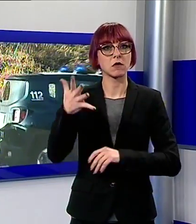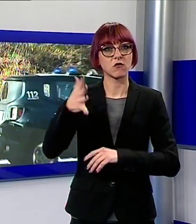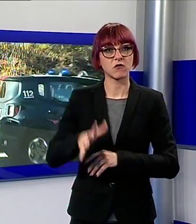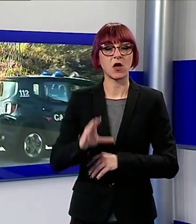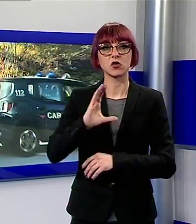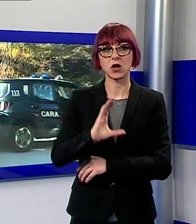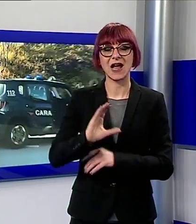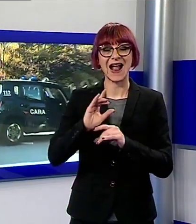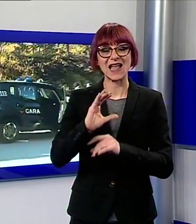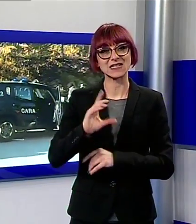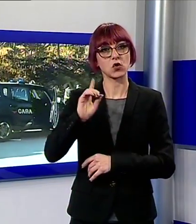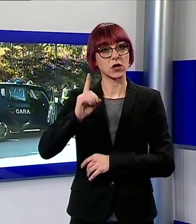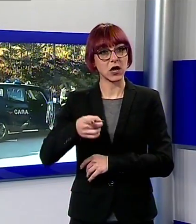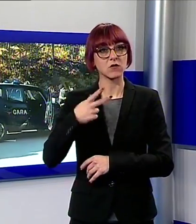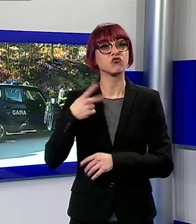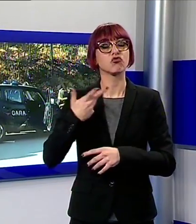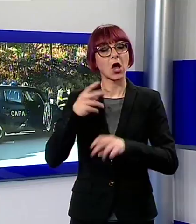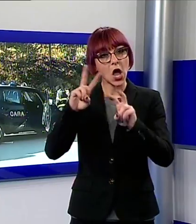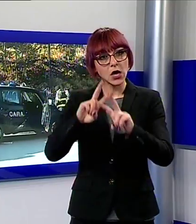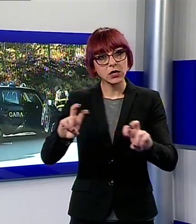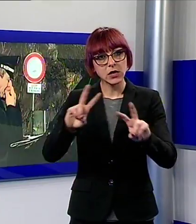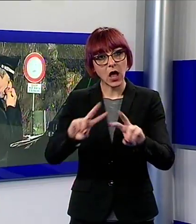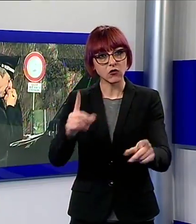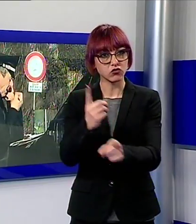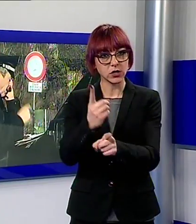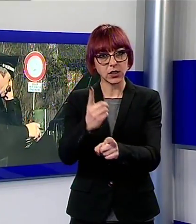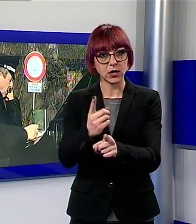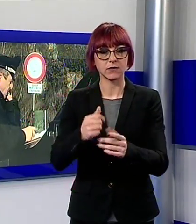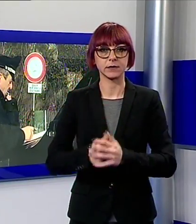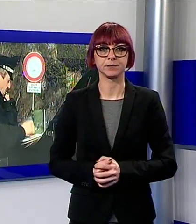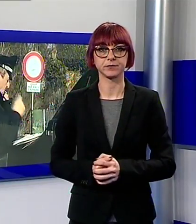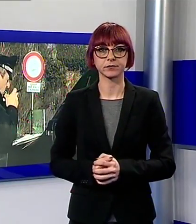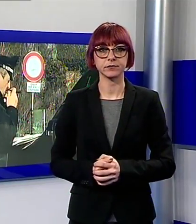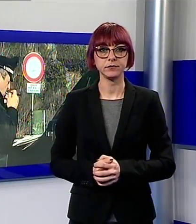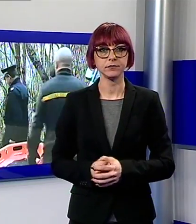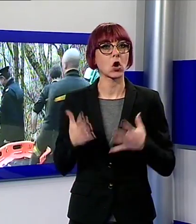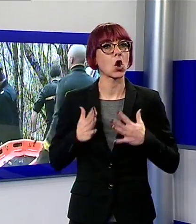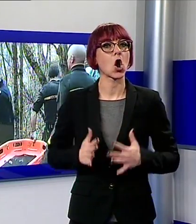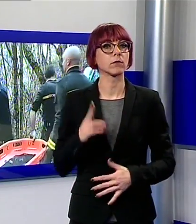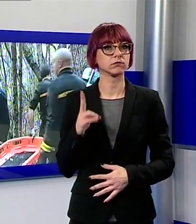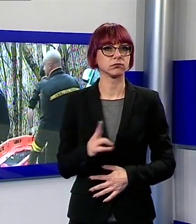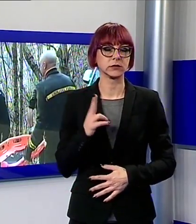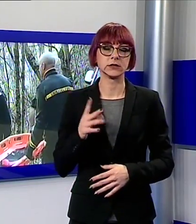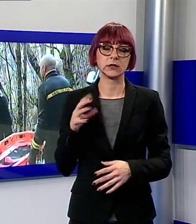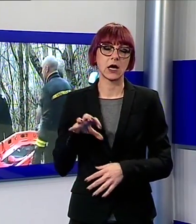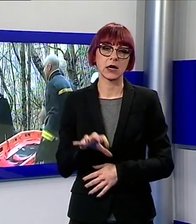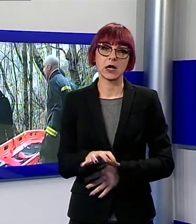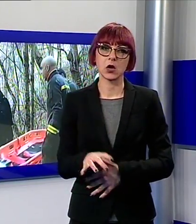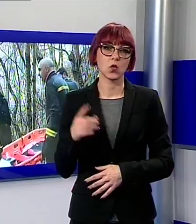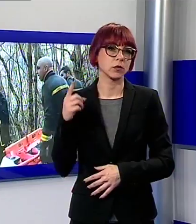Garfagnana che stanno conducendo le indagini di rito il recupero del corpo è stato molto difficoltoso a causa